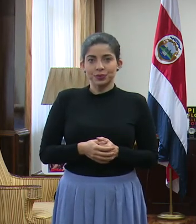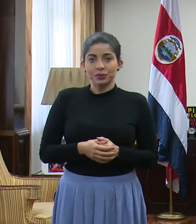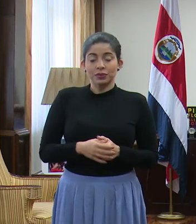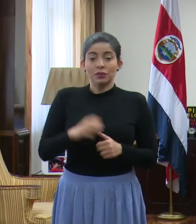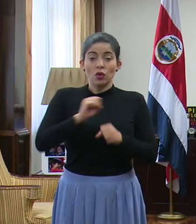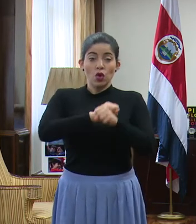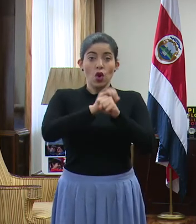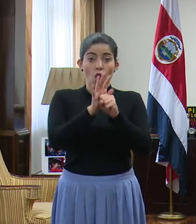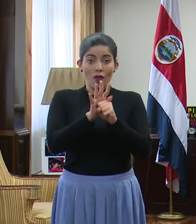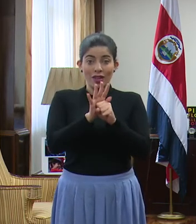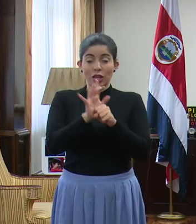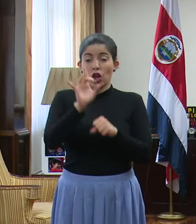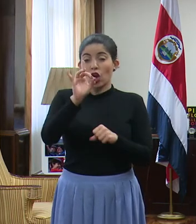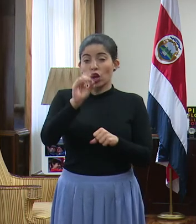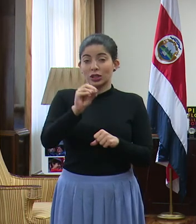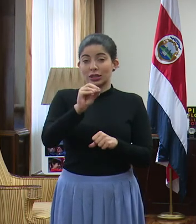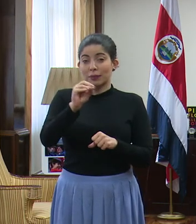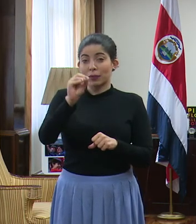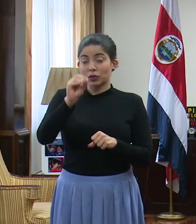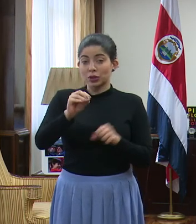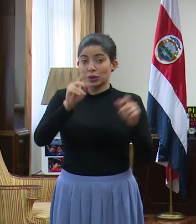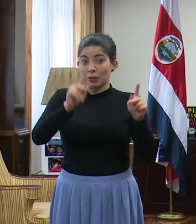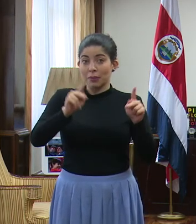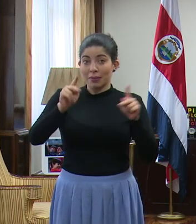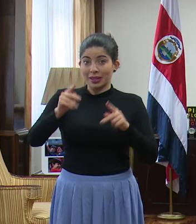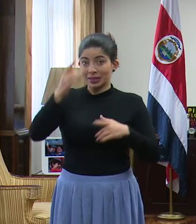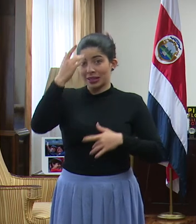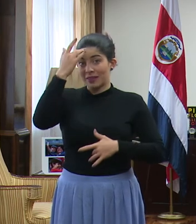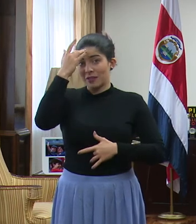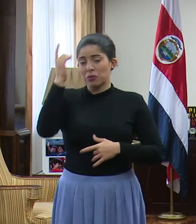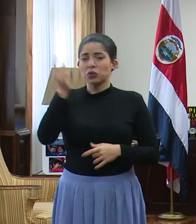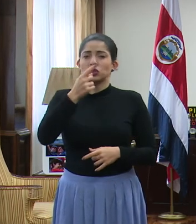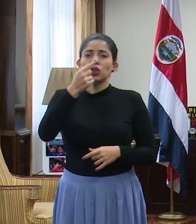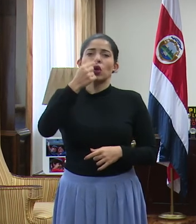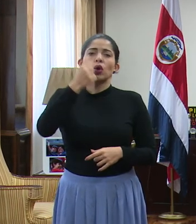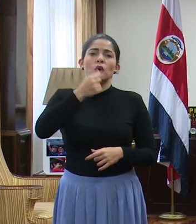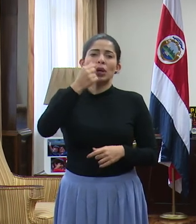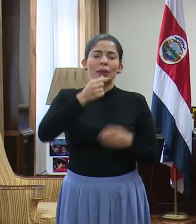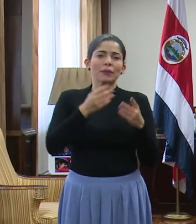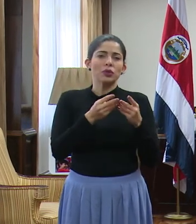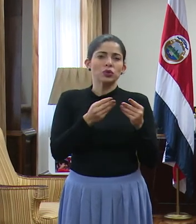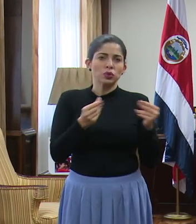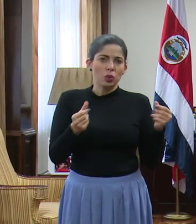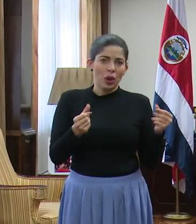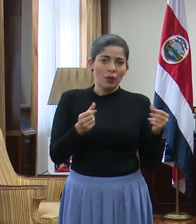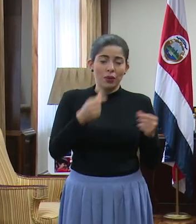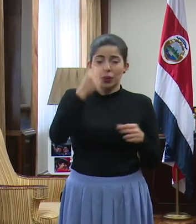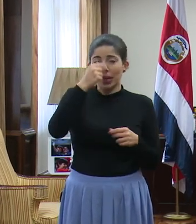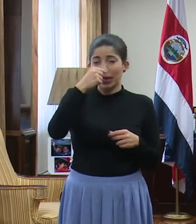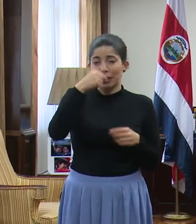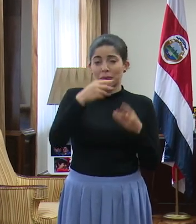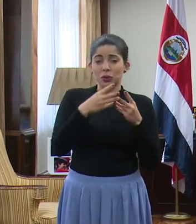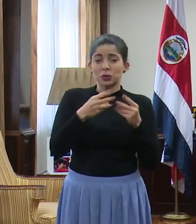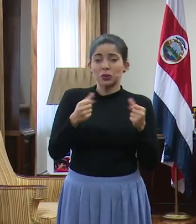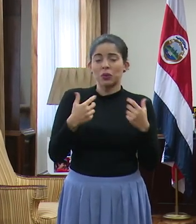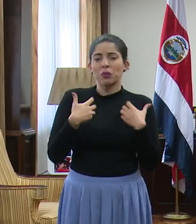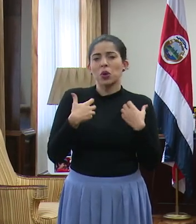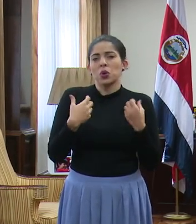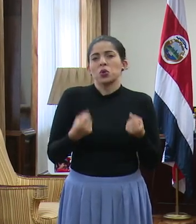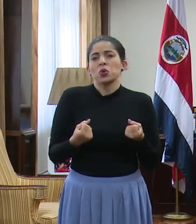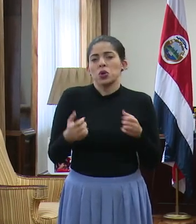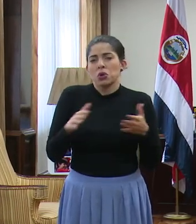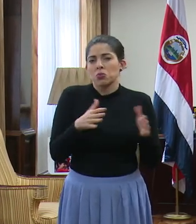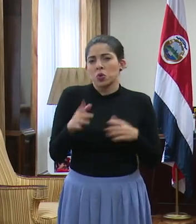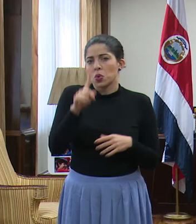COVID en el 80% de los casos es un cuadro gripal leve. Una gripe leve se cura más o menos